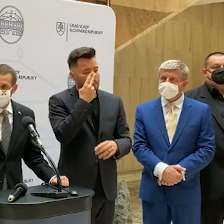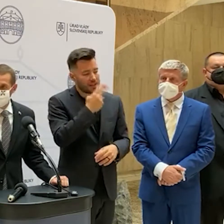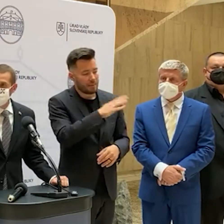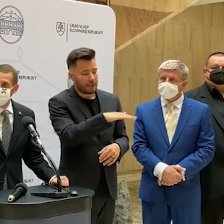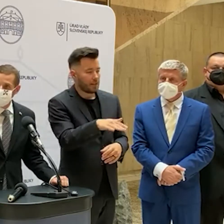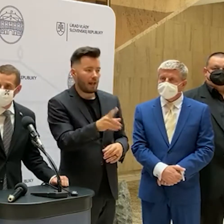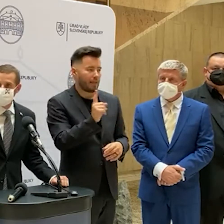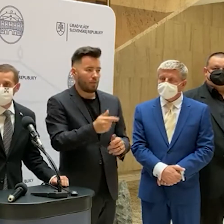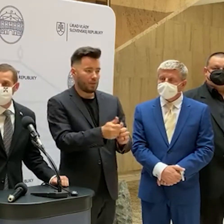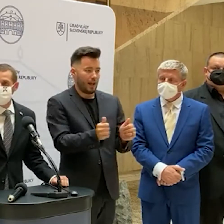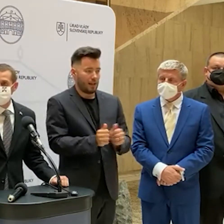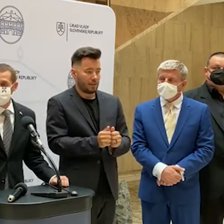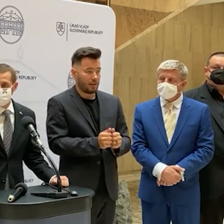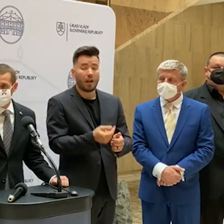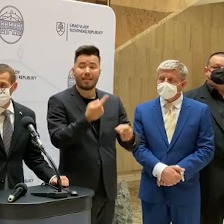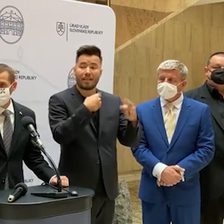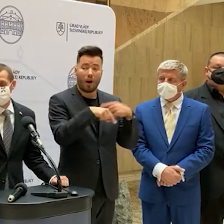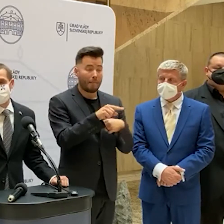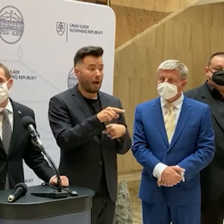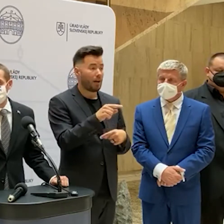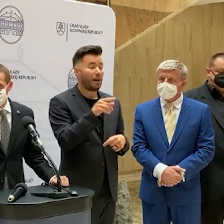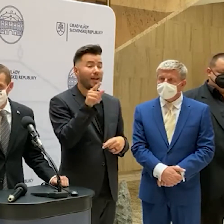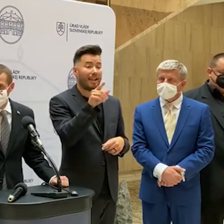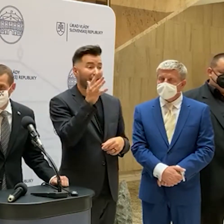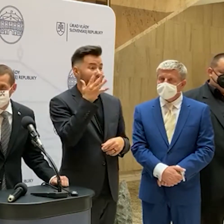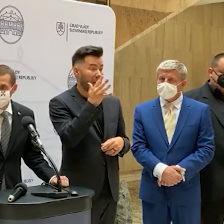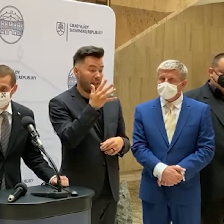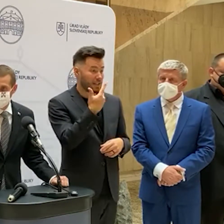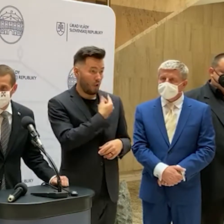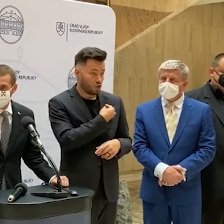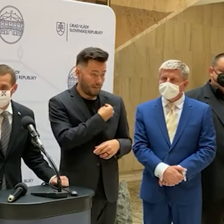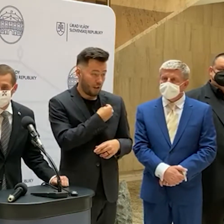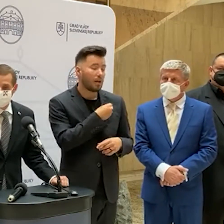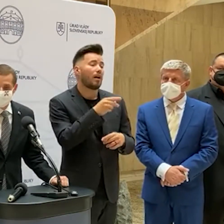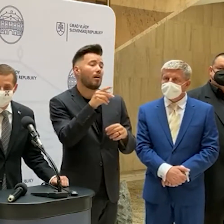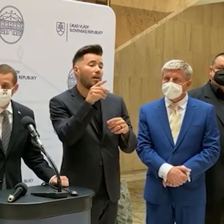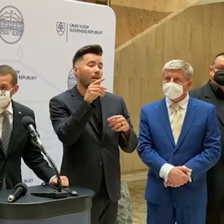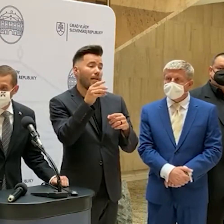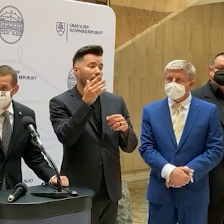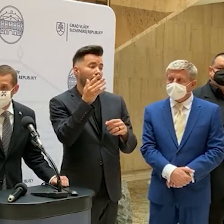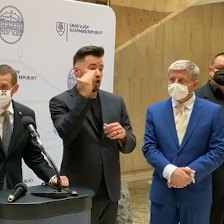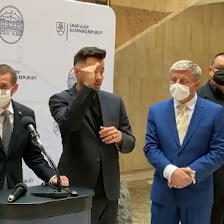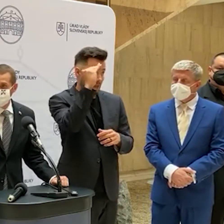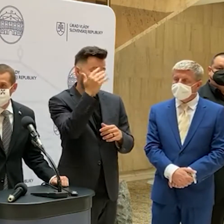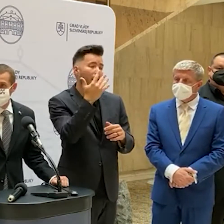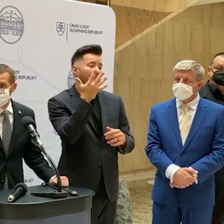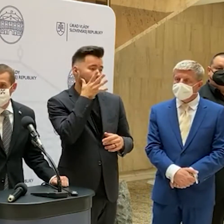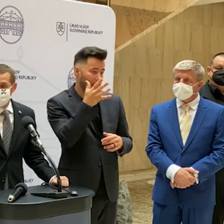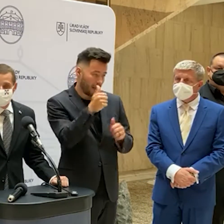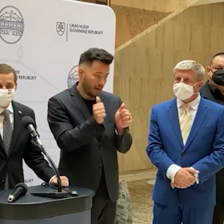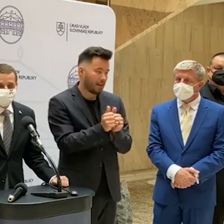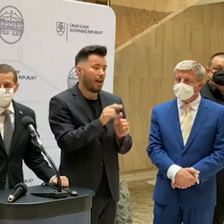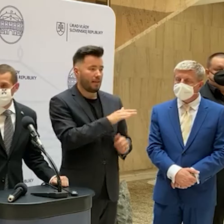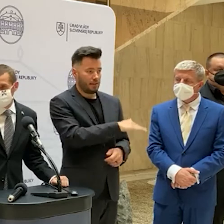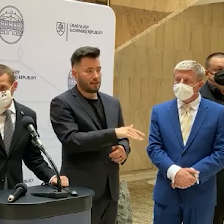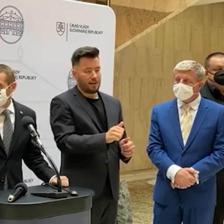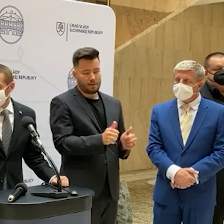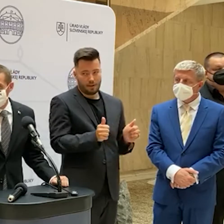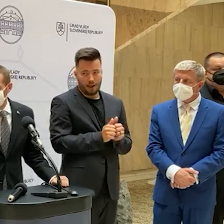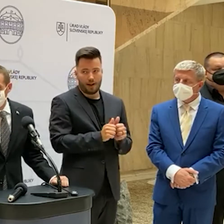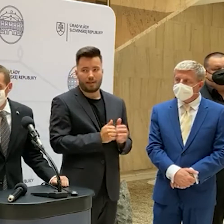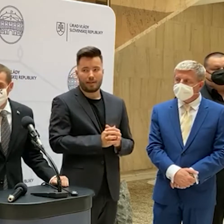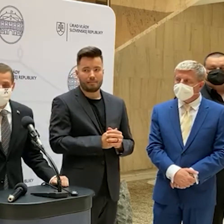karanténa nevstavuje. Opačne, pokiaľ nie je zaočkovaná, tak tých 5 dní bude platiť aj pre takéto dieťa. To isté sa týka aj pendlerov. Tam je to,